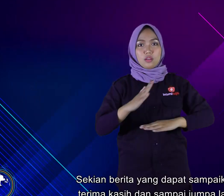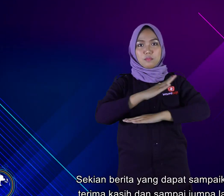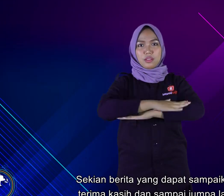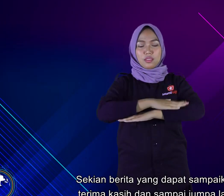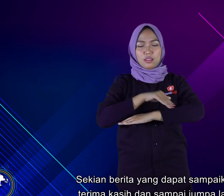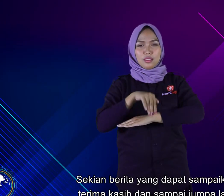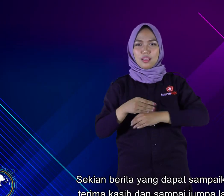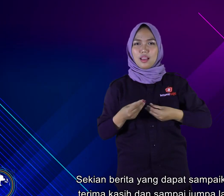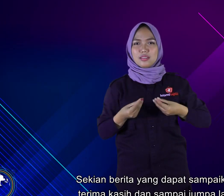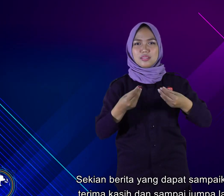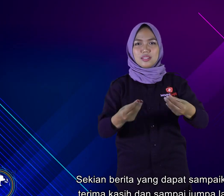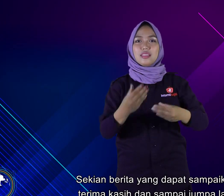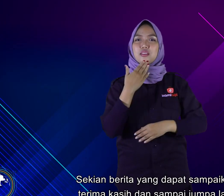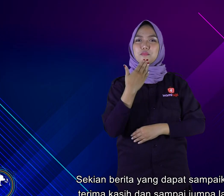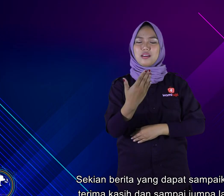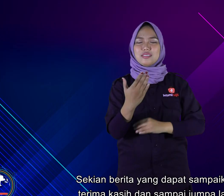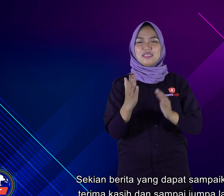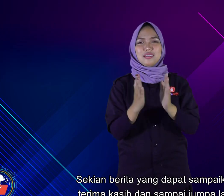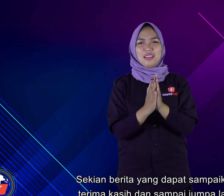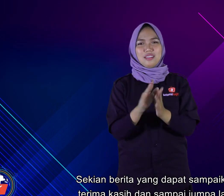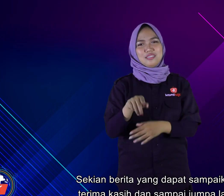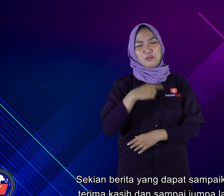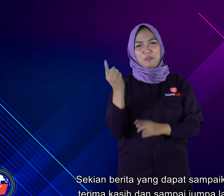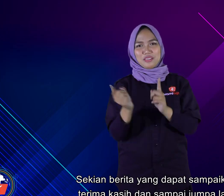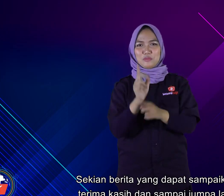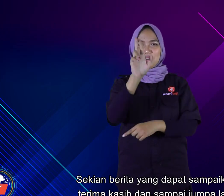Sekian berita yang saya sampaikan, terima kasih dan sampai jumpa lagi.